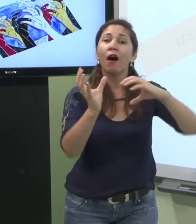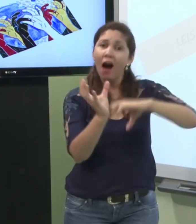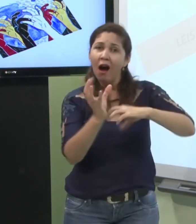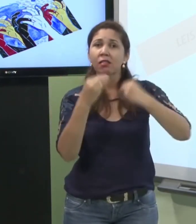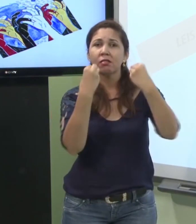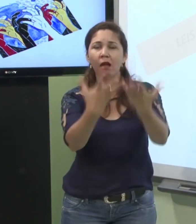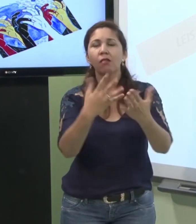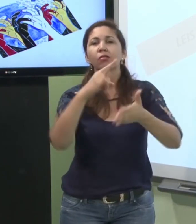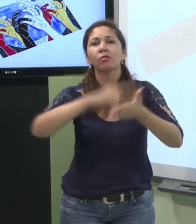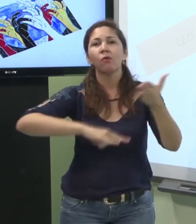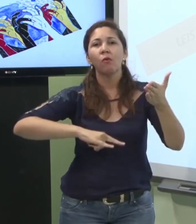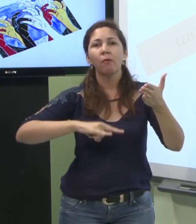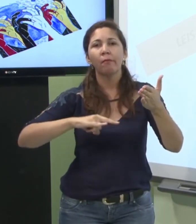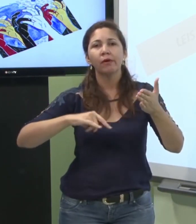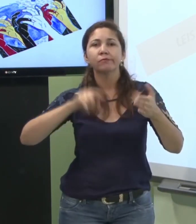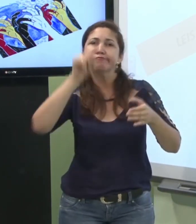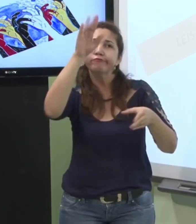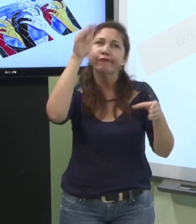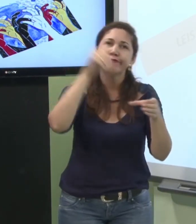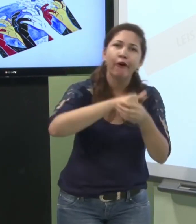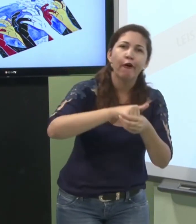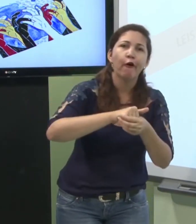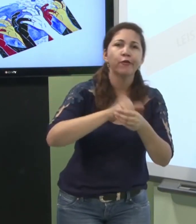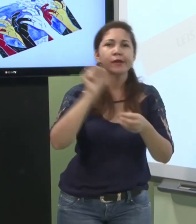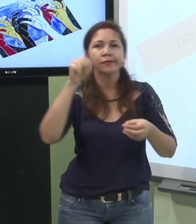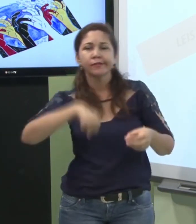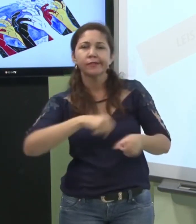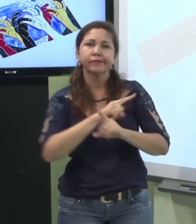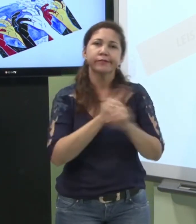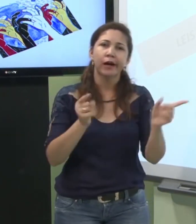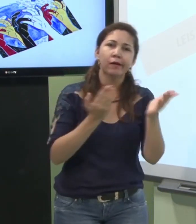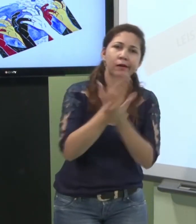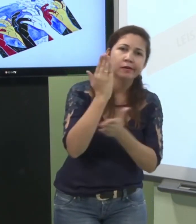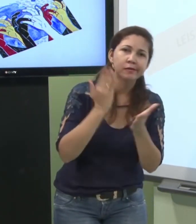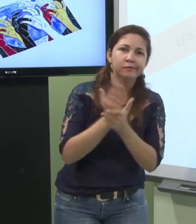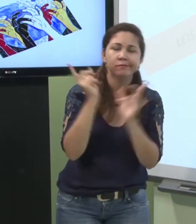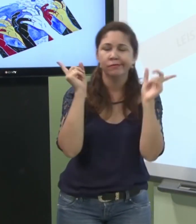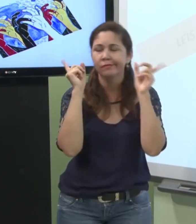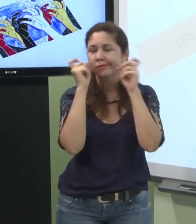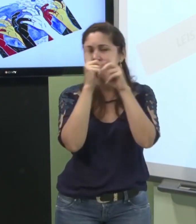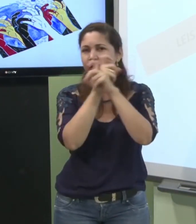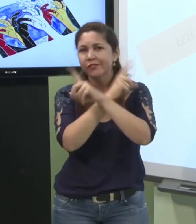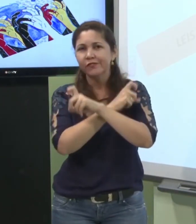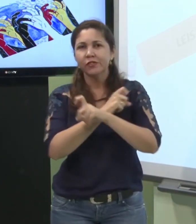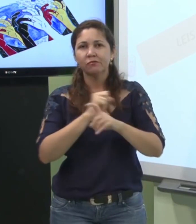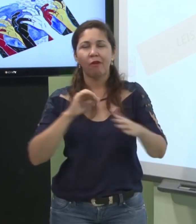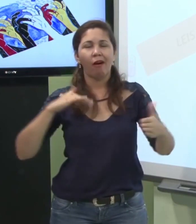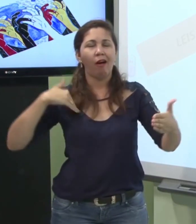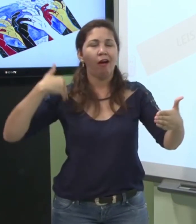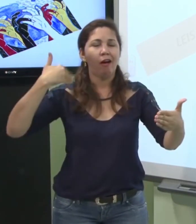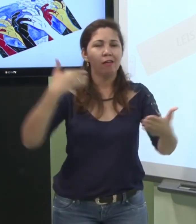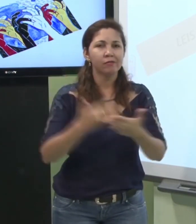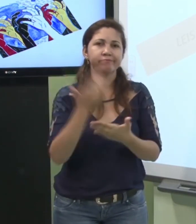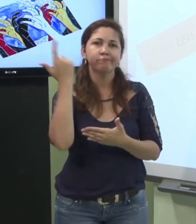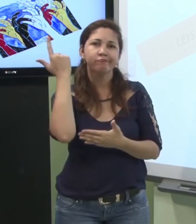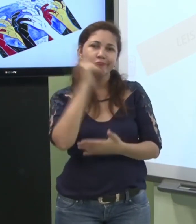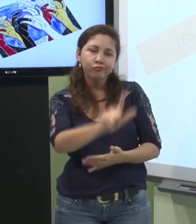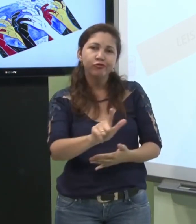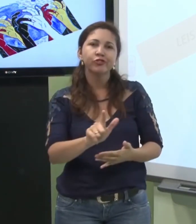foi entregando ao congresso o congresso votar sim ou não foi muito difícil até que